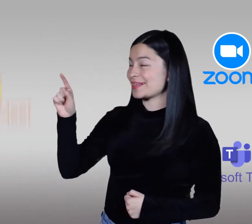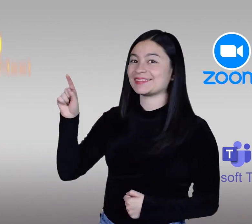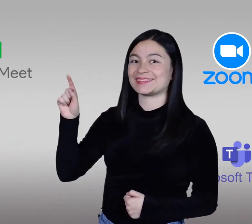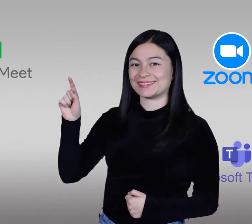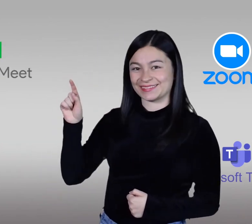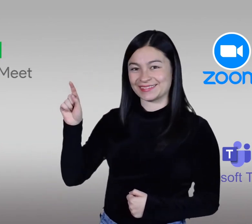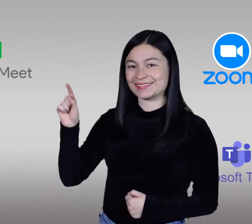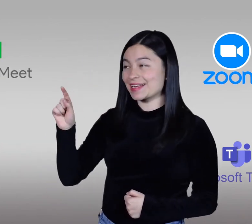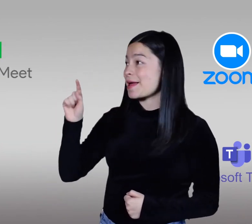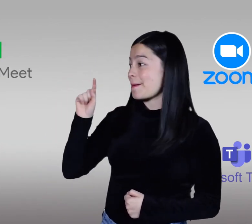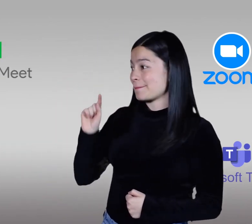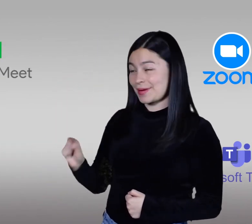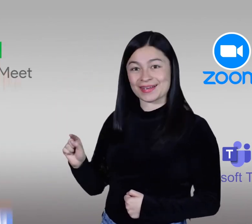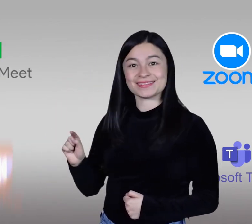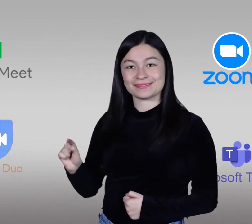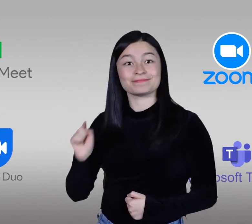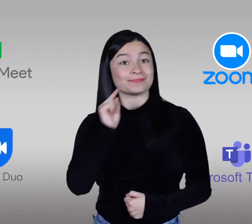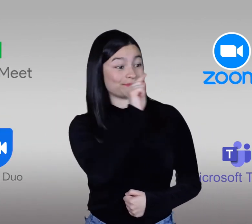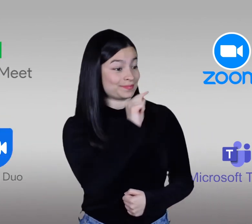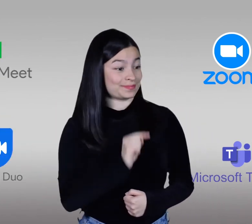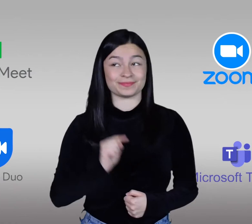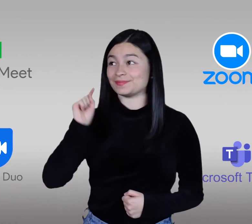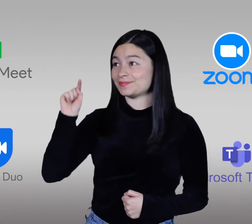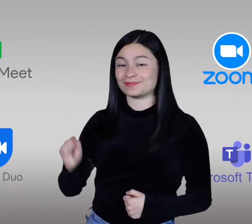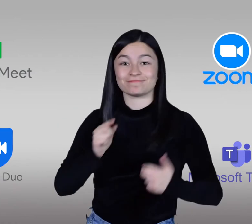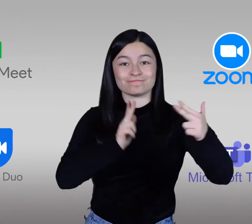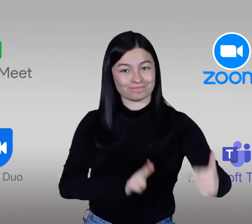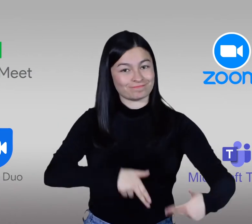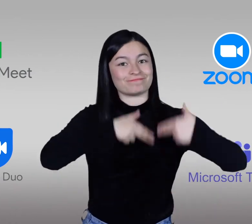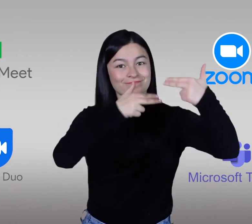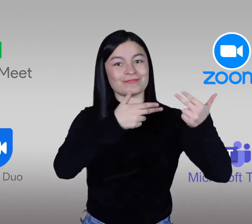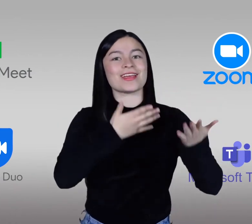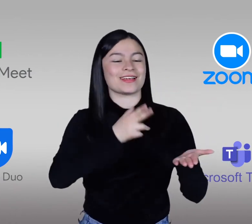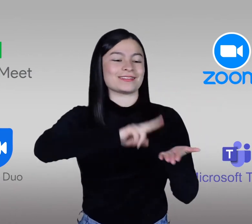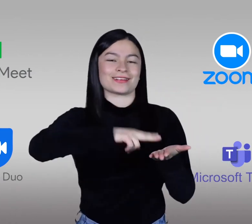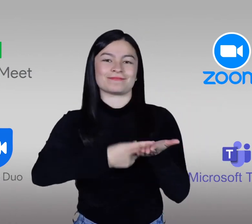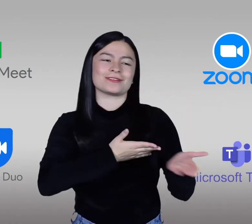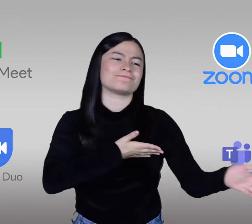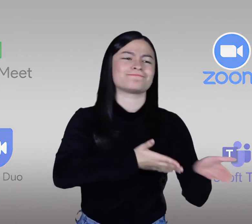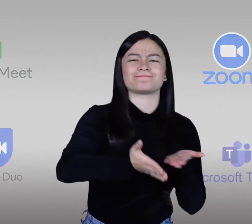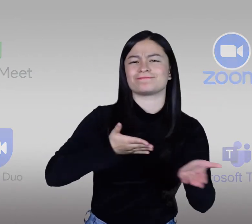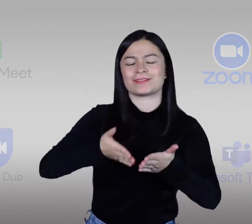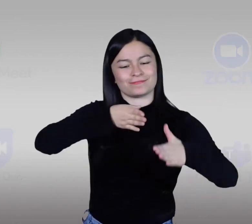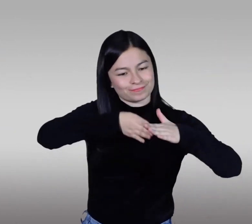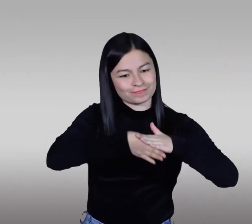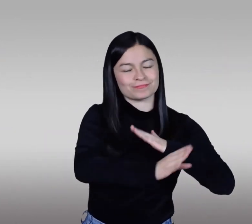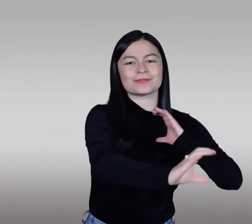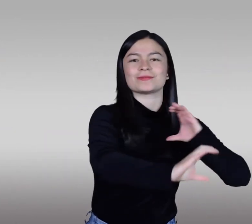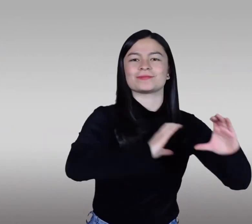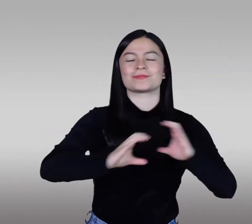Google Meet, Google Duo, contribuyendo así al acceso de la información de las personas sordas y